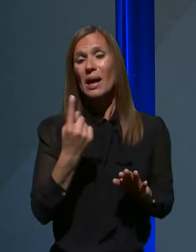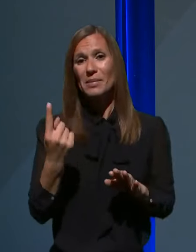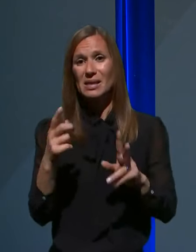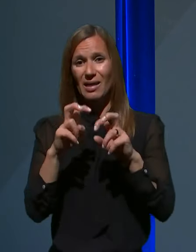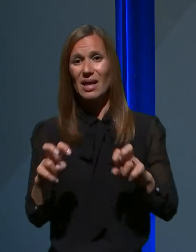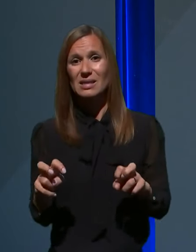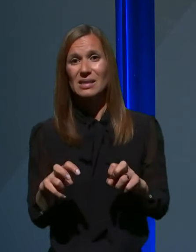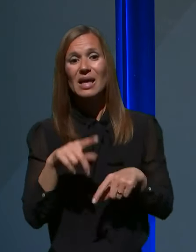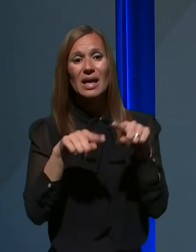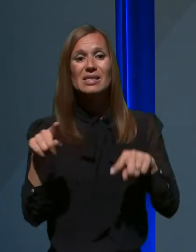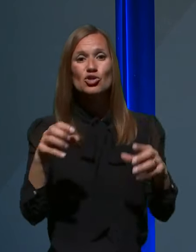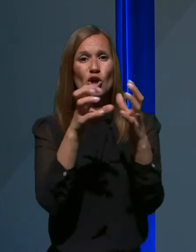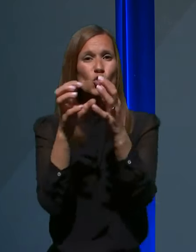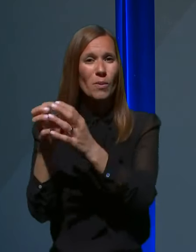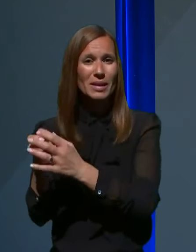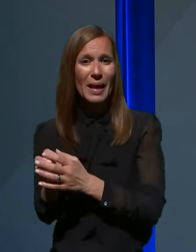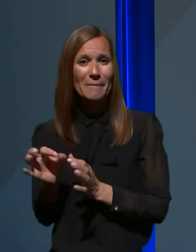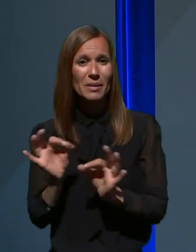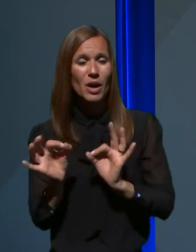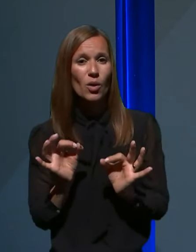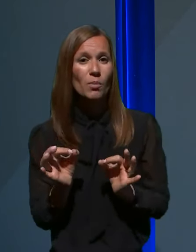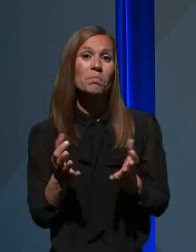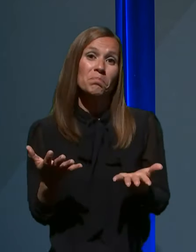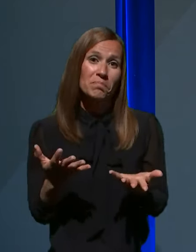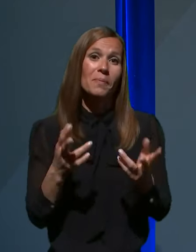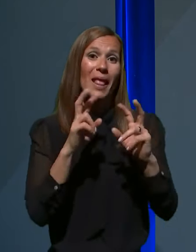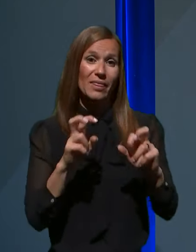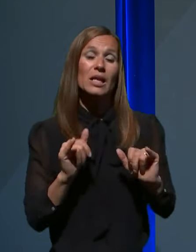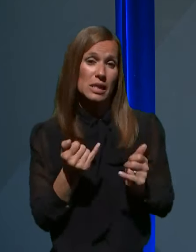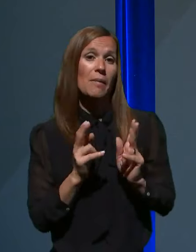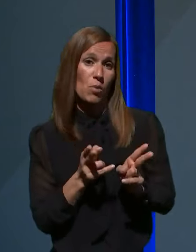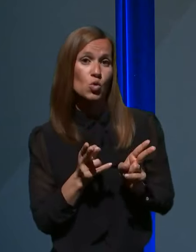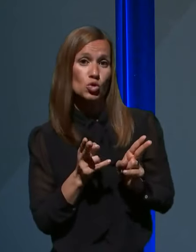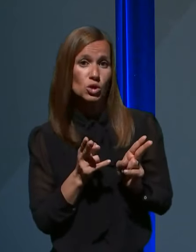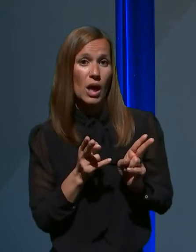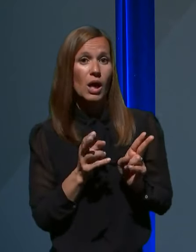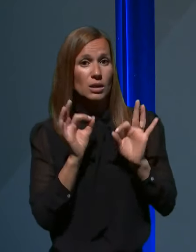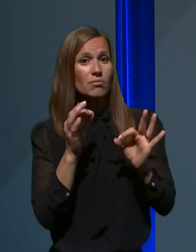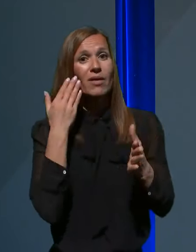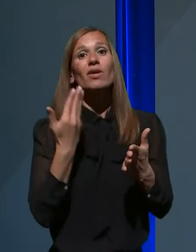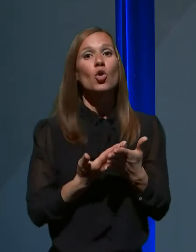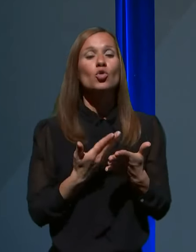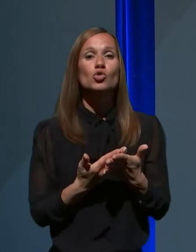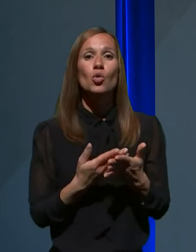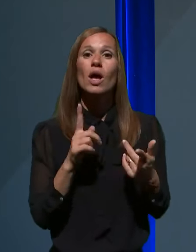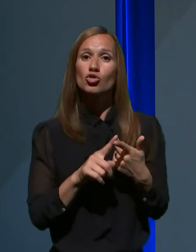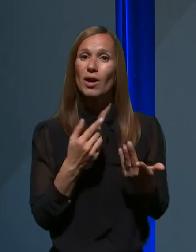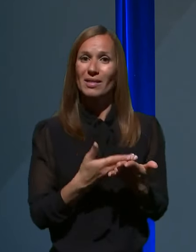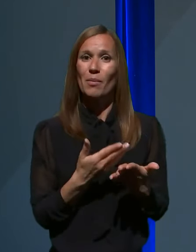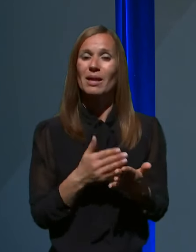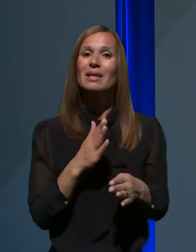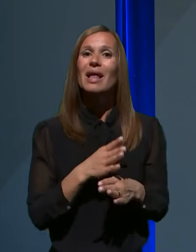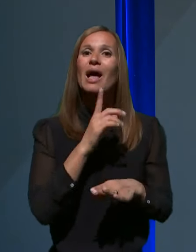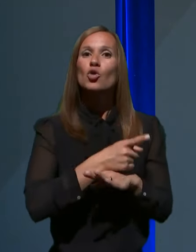pripravljajo, je treba vedeti, da analiza je pač možna in je verodostojna, če temeli na določenih